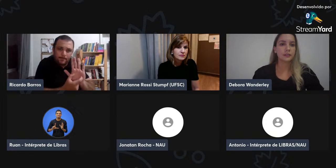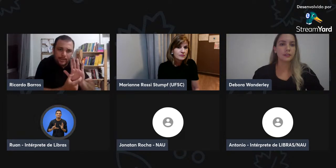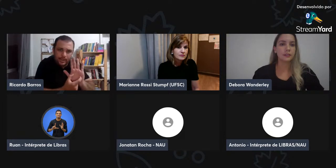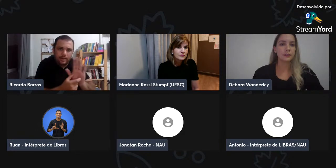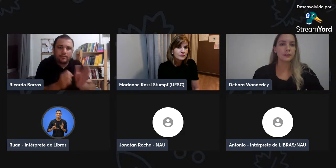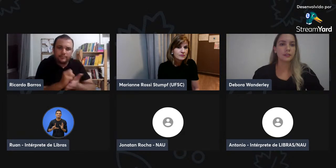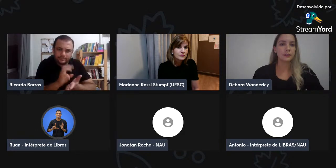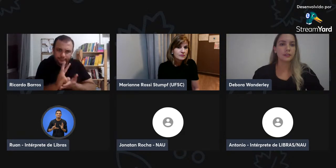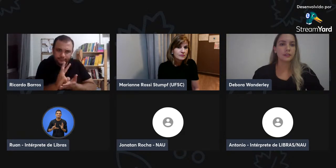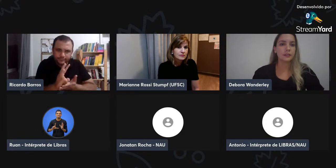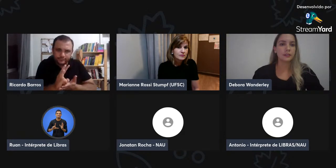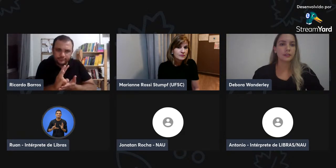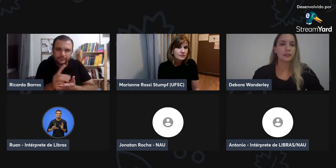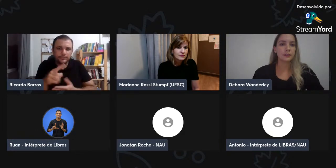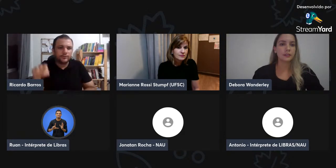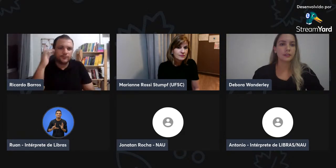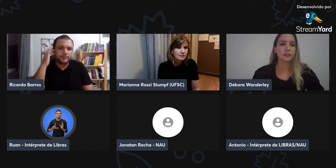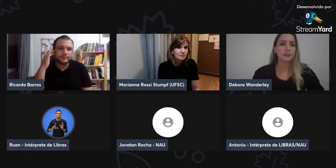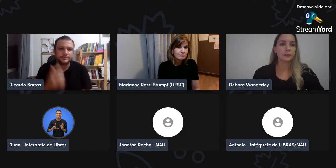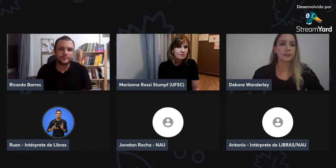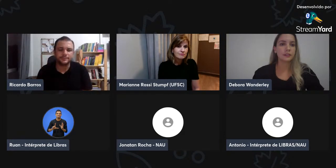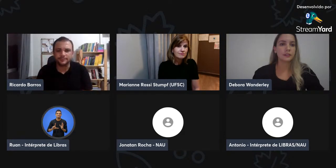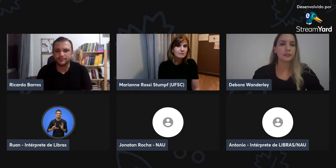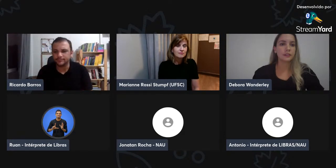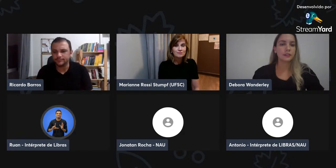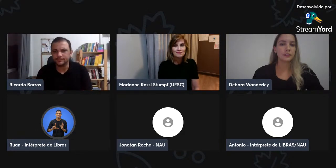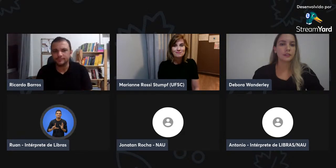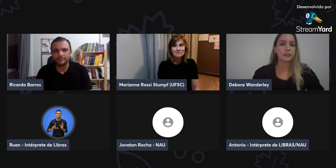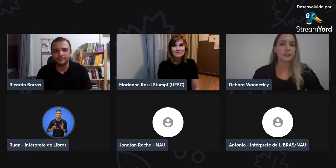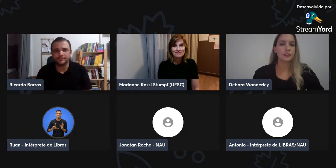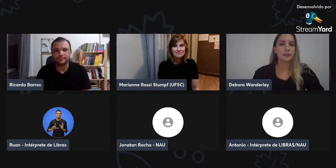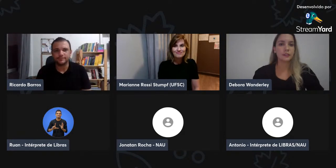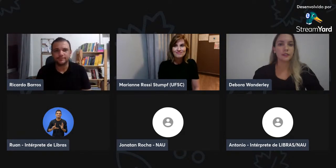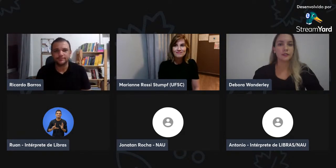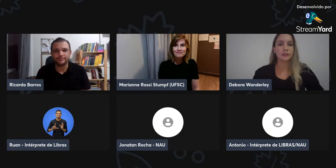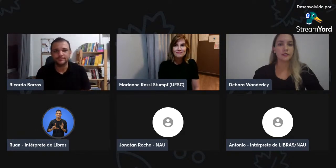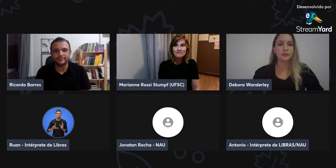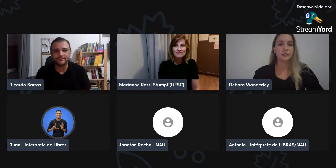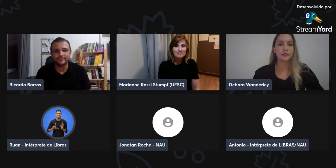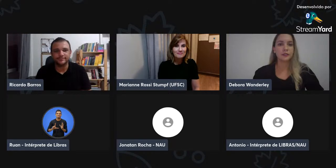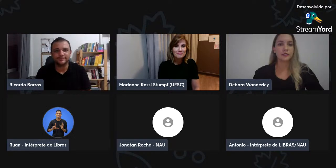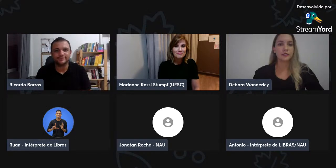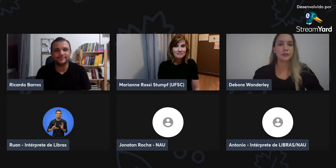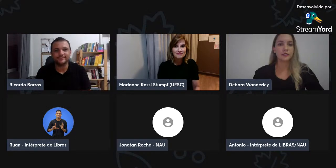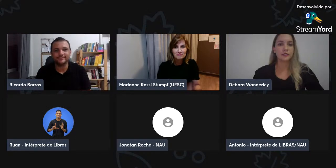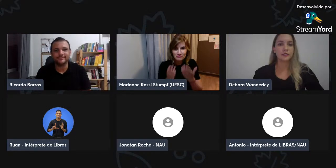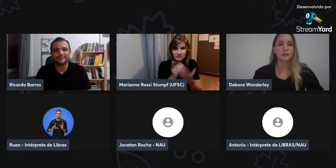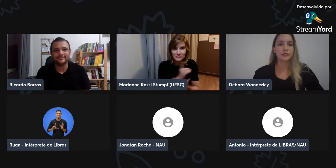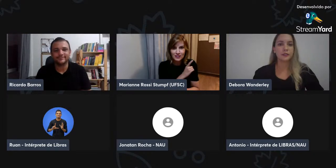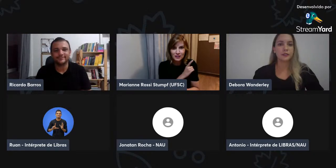temos alguns sistemas, mas você acha interessante ter o sign-writing nesta lei?